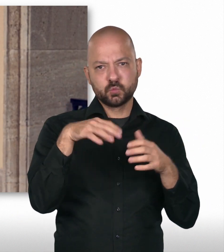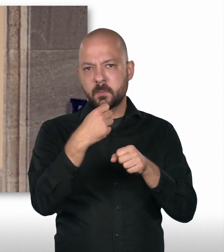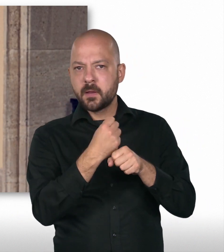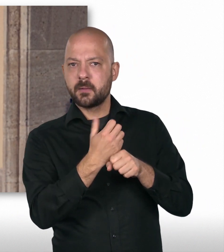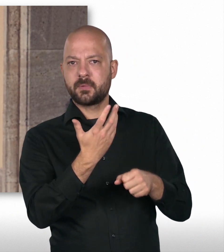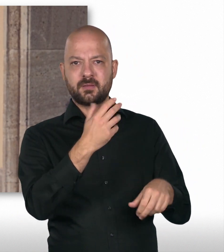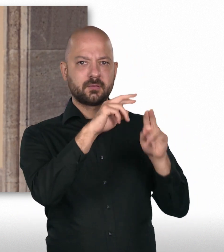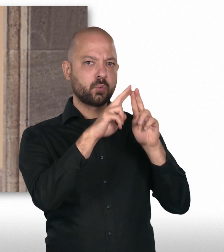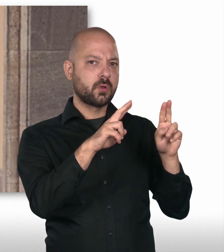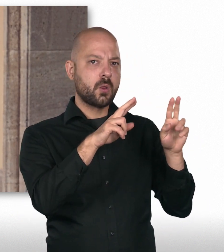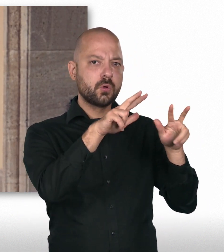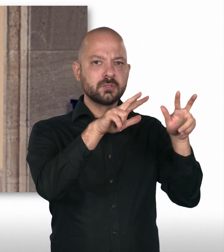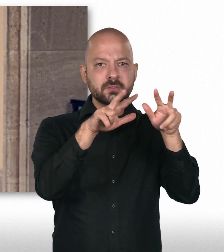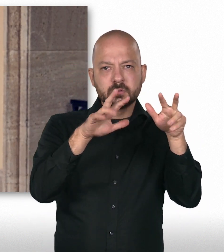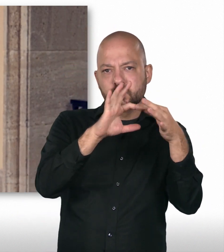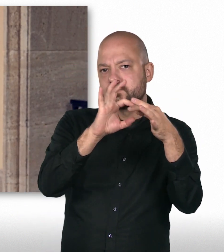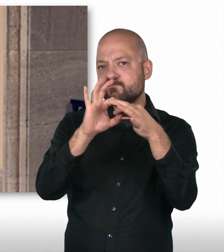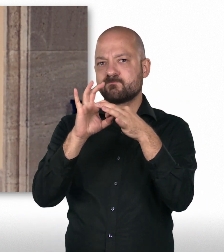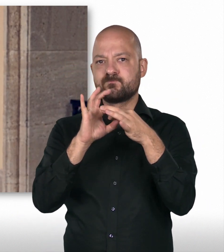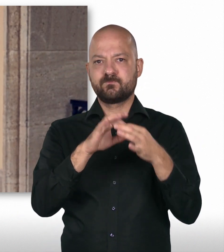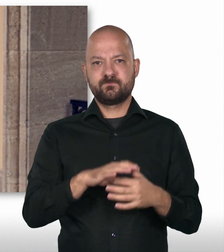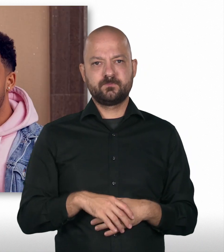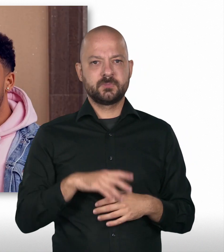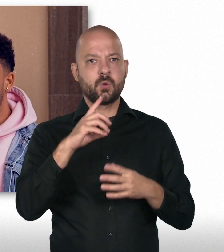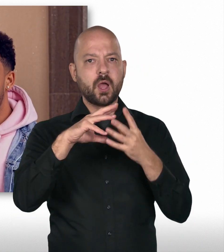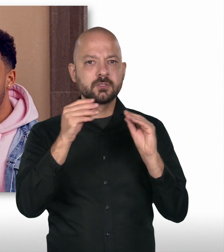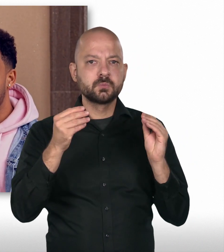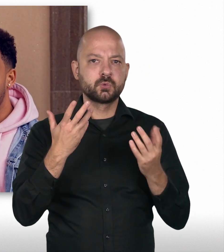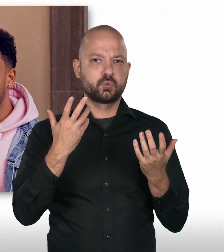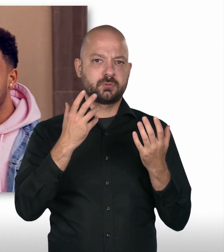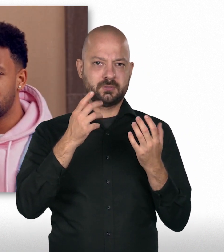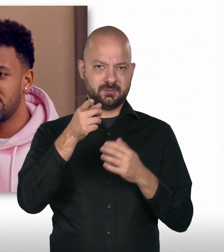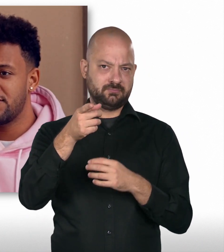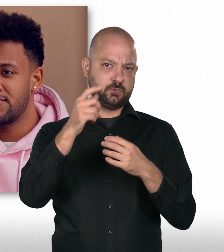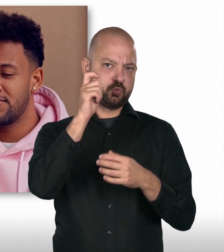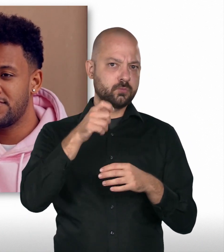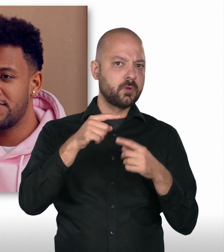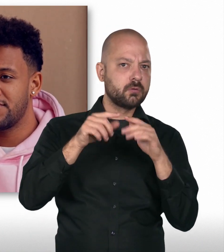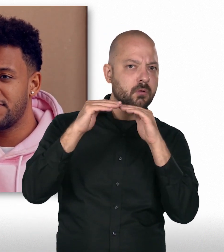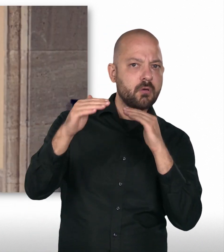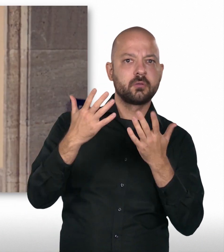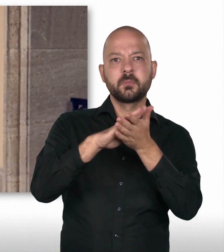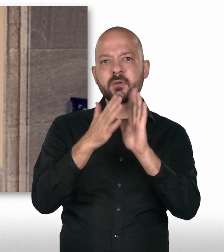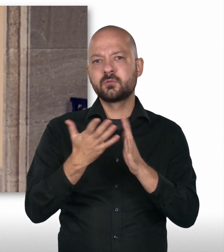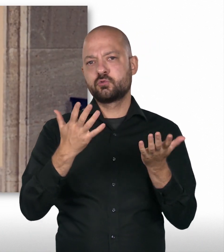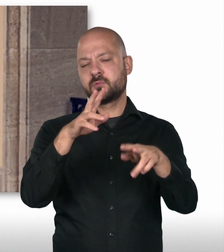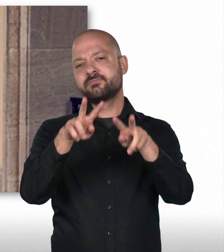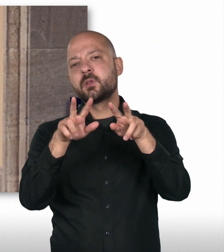die Zusammenarbeit mit internationalen Organisationen. Und habe dann wirklich versucht, in die Richtung auch so ein bisschen